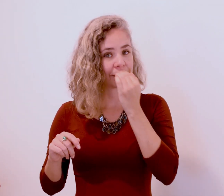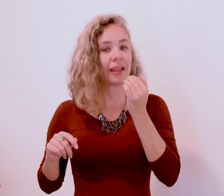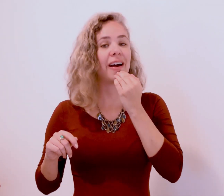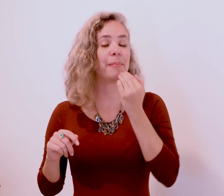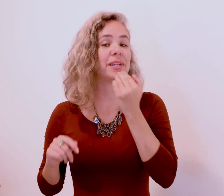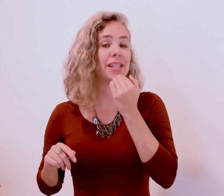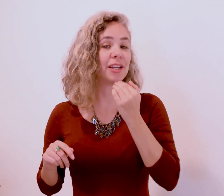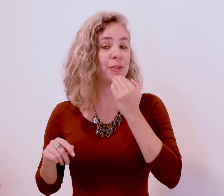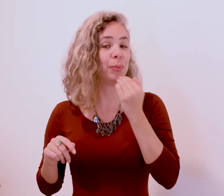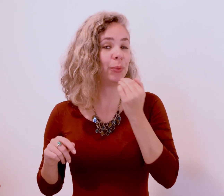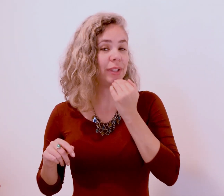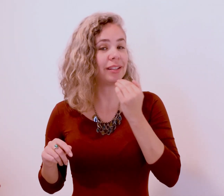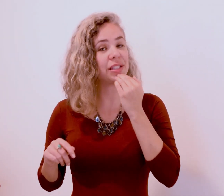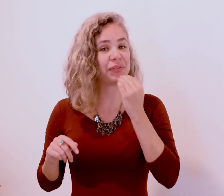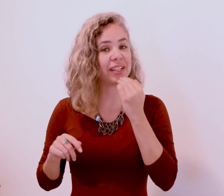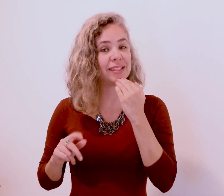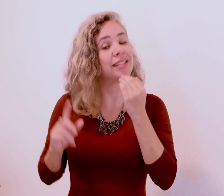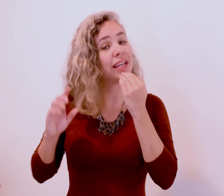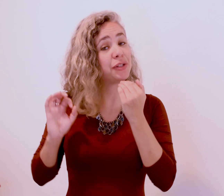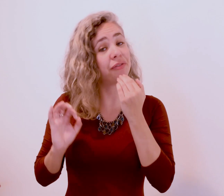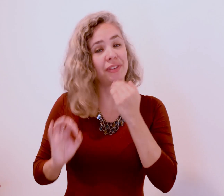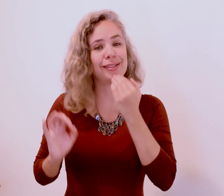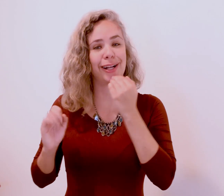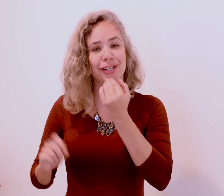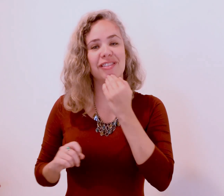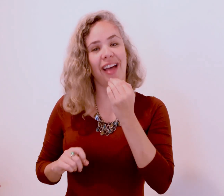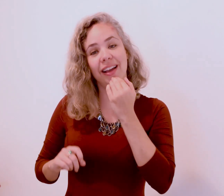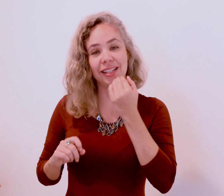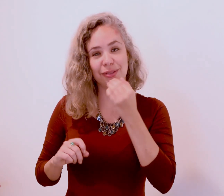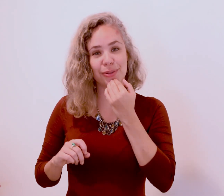Apesar de muitas vezes ser difícil acreditar nisso